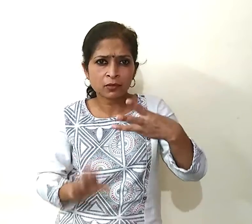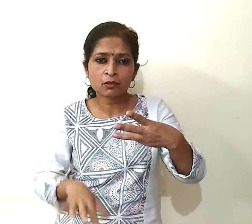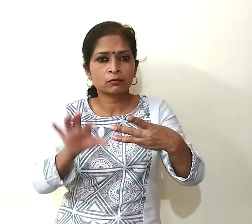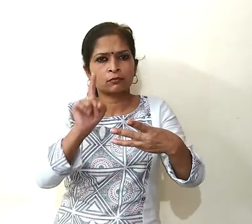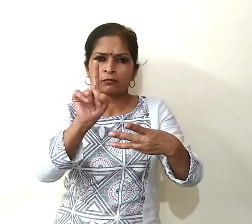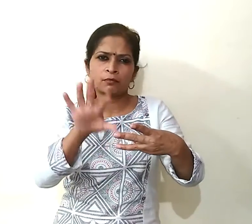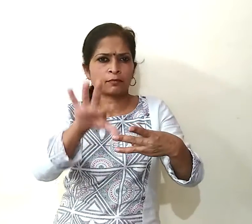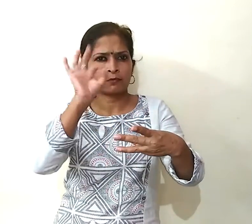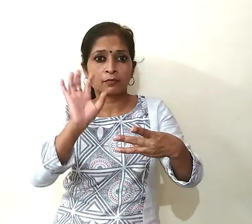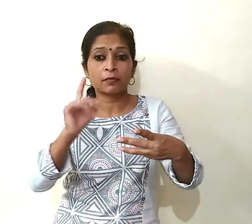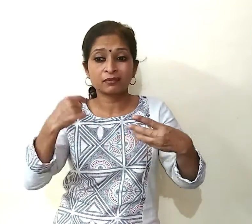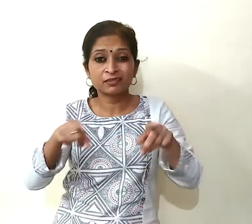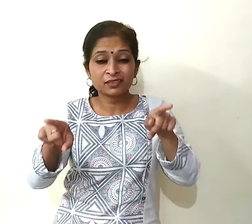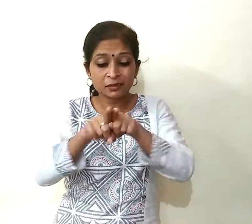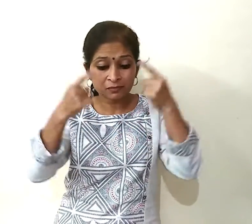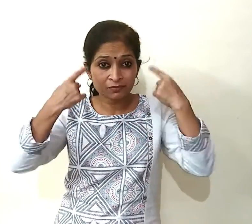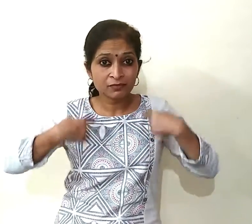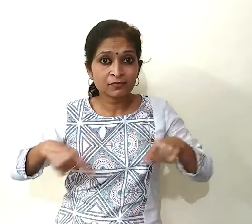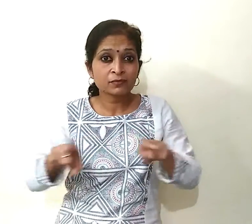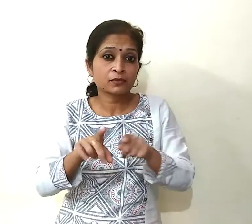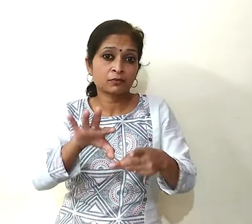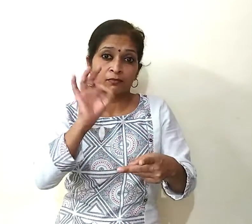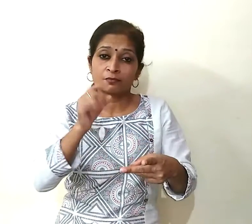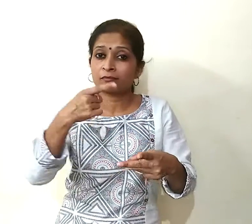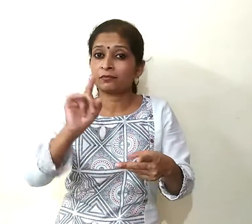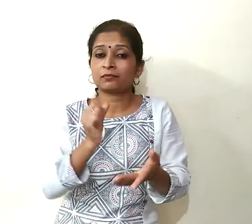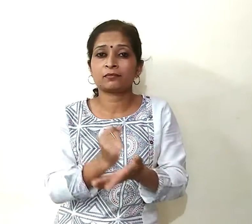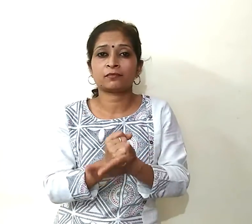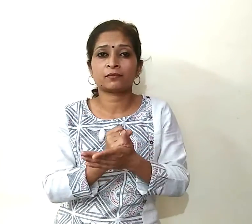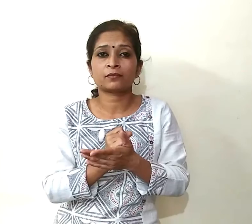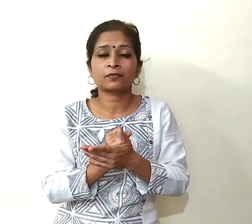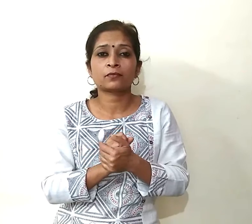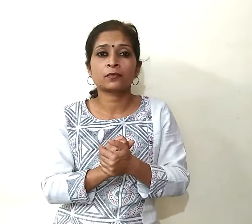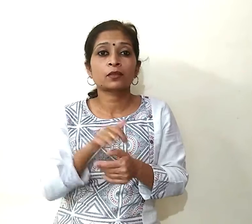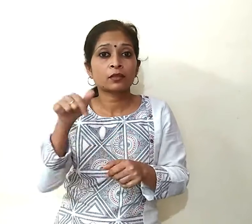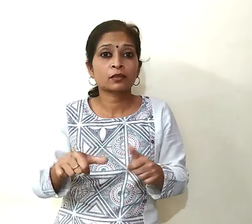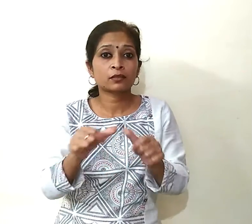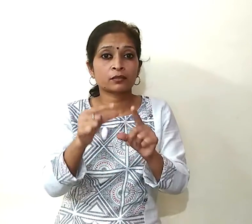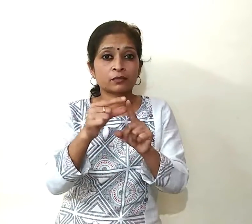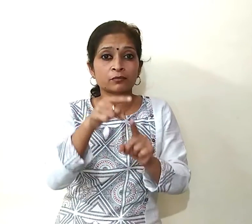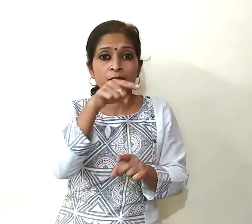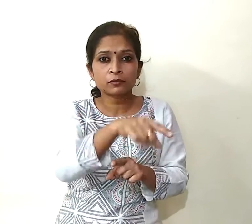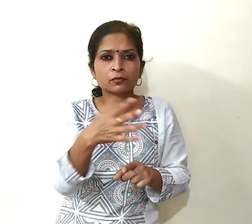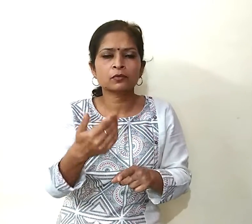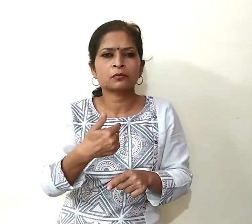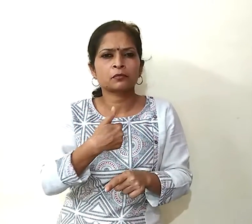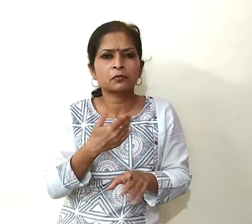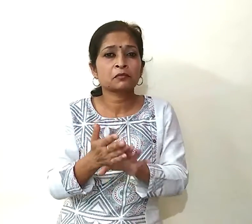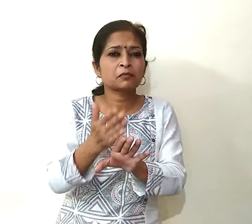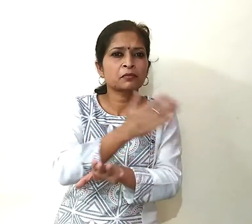आपको अपनी स्थिती के अनुसार सही सही सलेक्ट करना होता है ये एप आपसे आपकी दूसरे बिमारी की